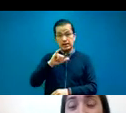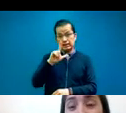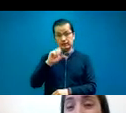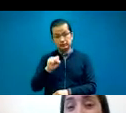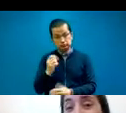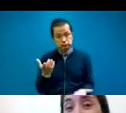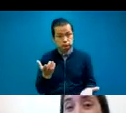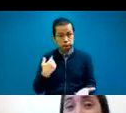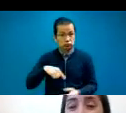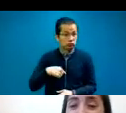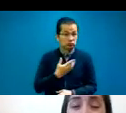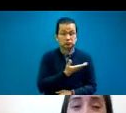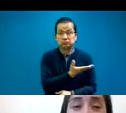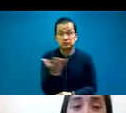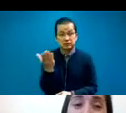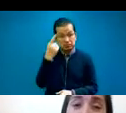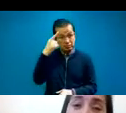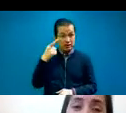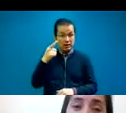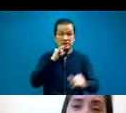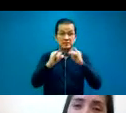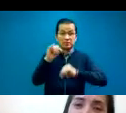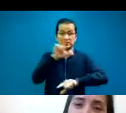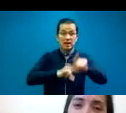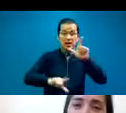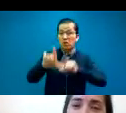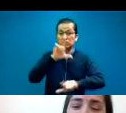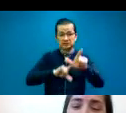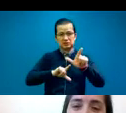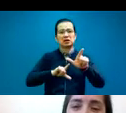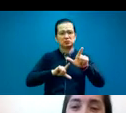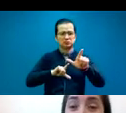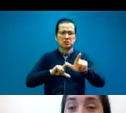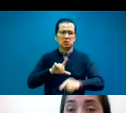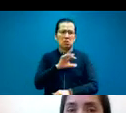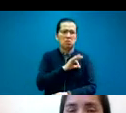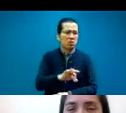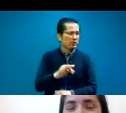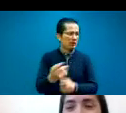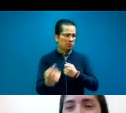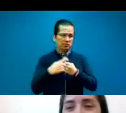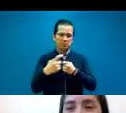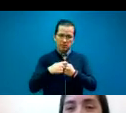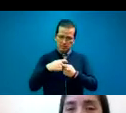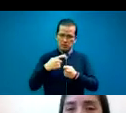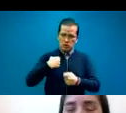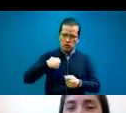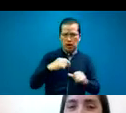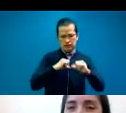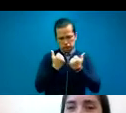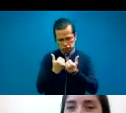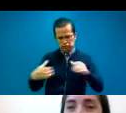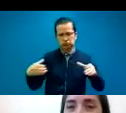los intérpretes de lengua de señas se puedan sumar a la asociación,